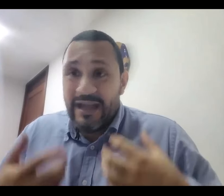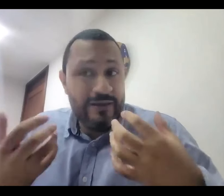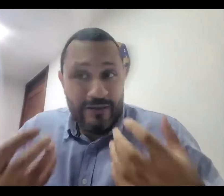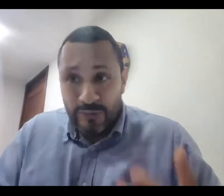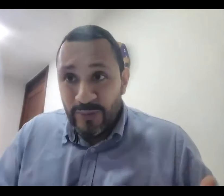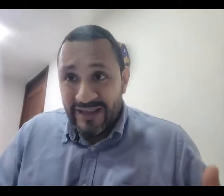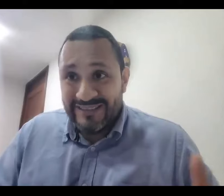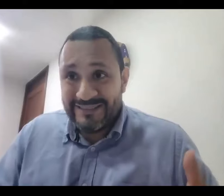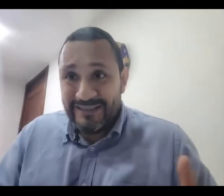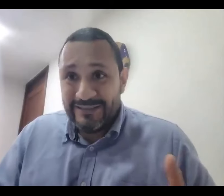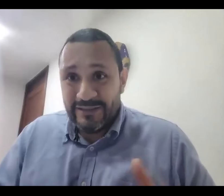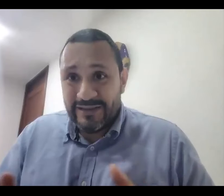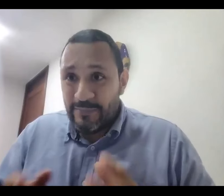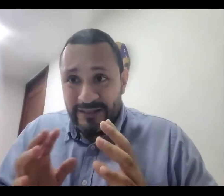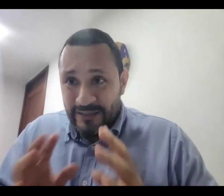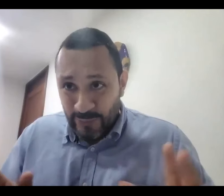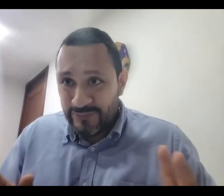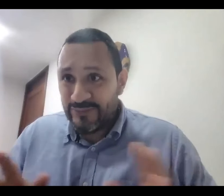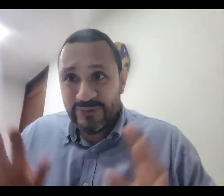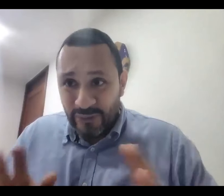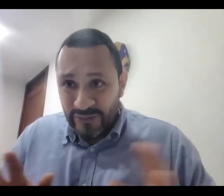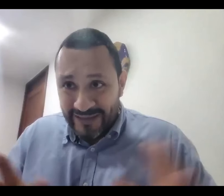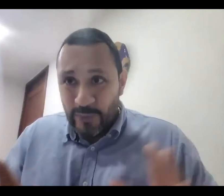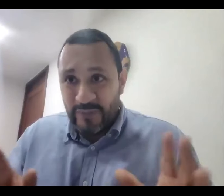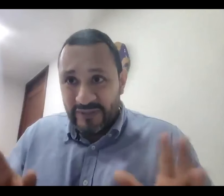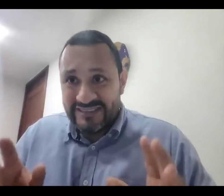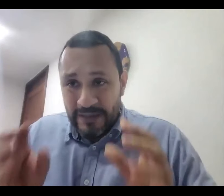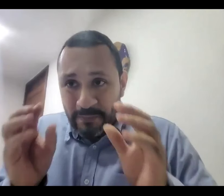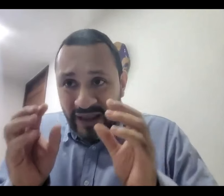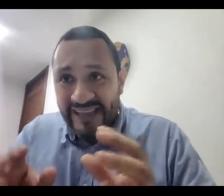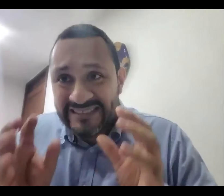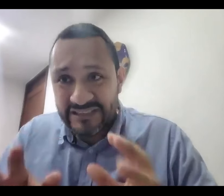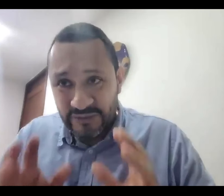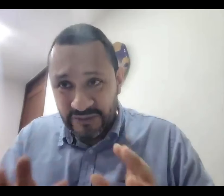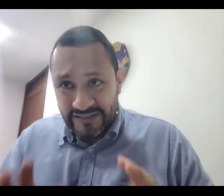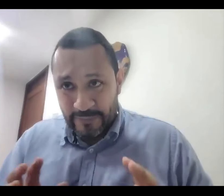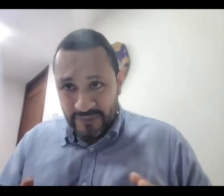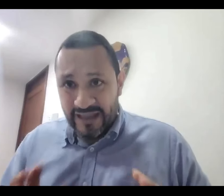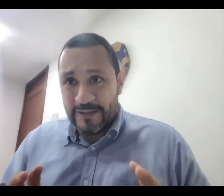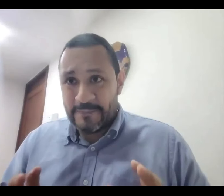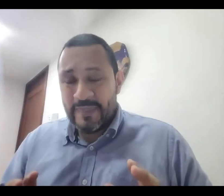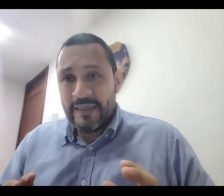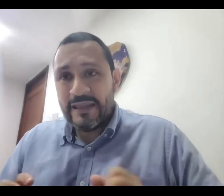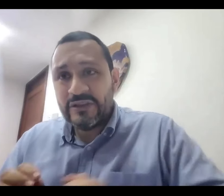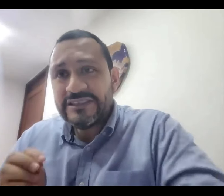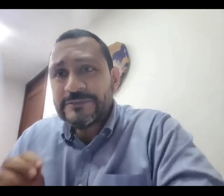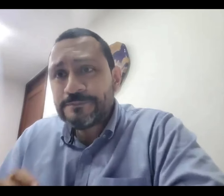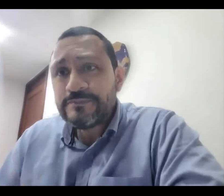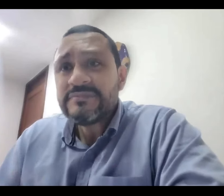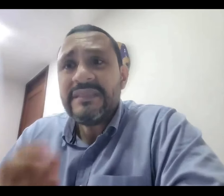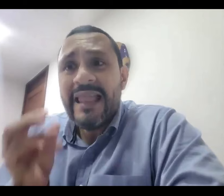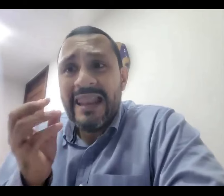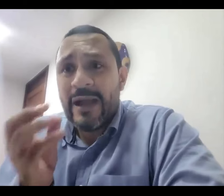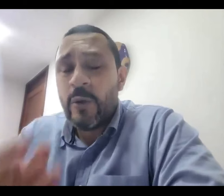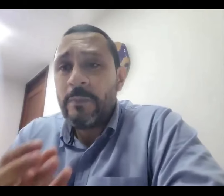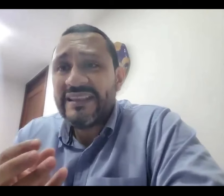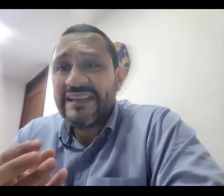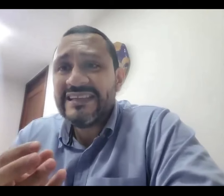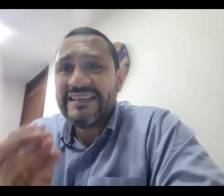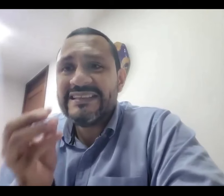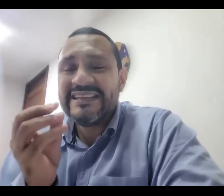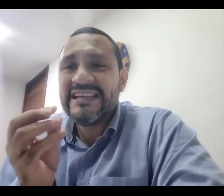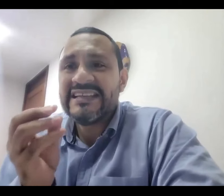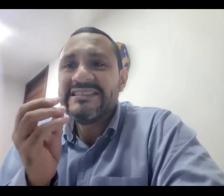sería nula sí realmente no yo no tendría competencia para esa acción determinada entonces la